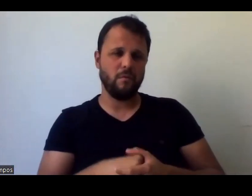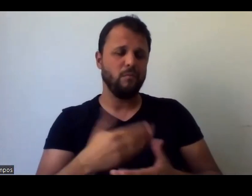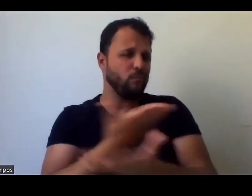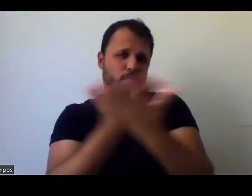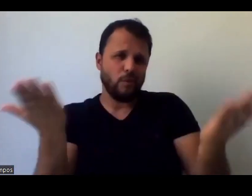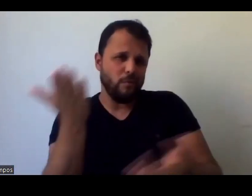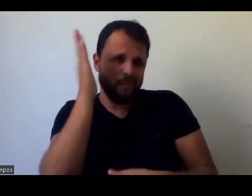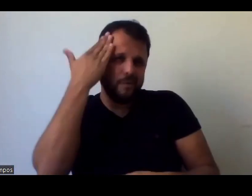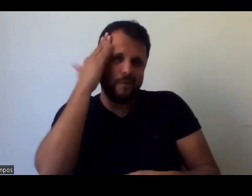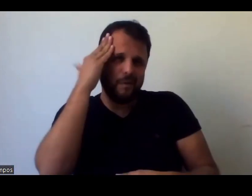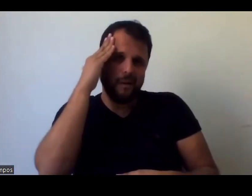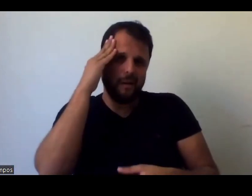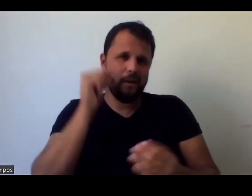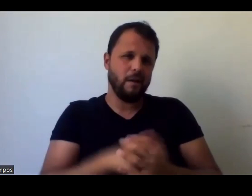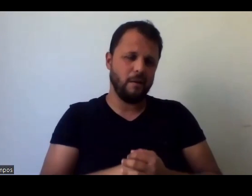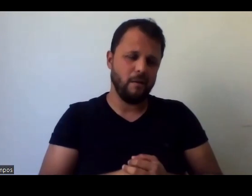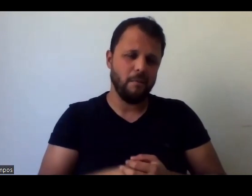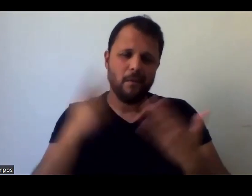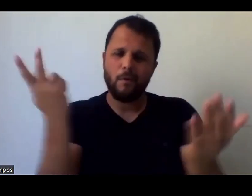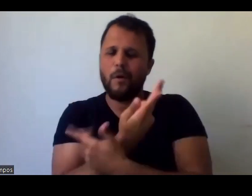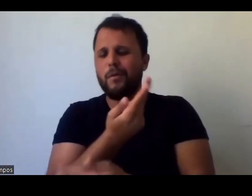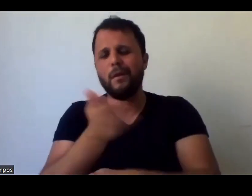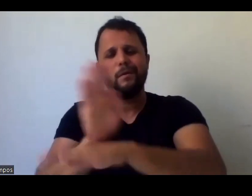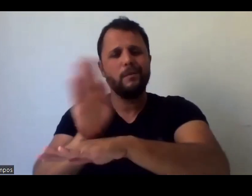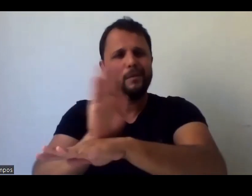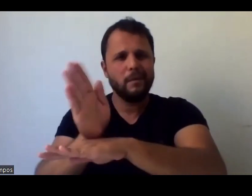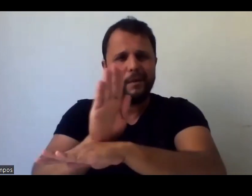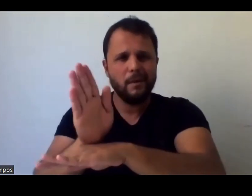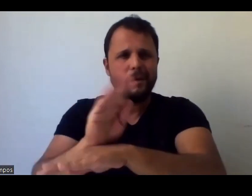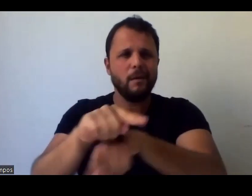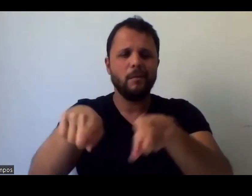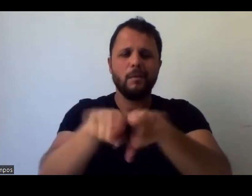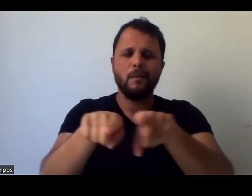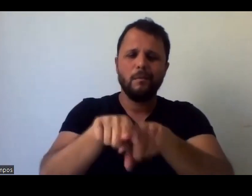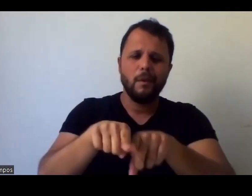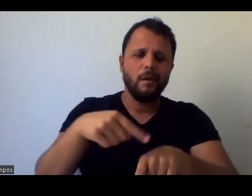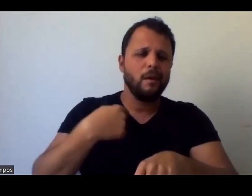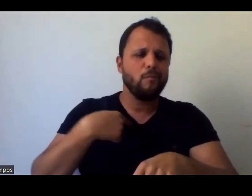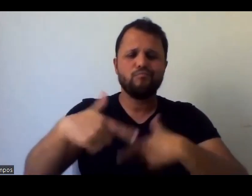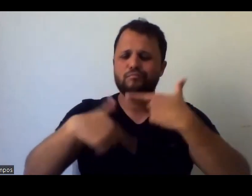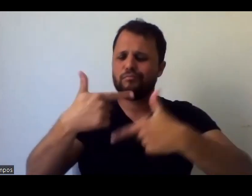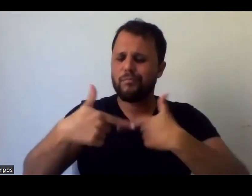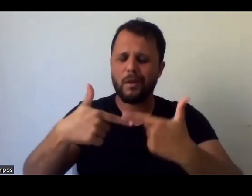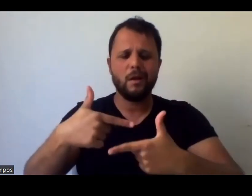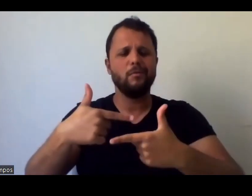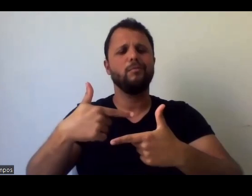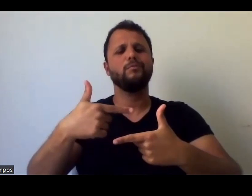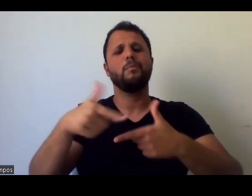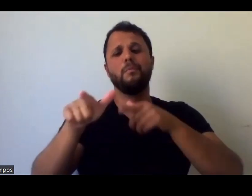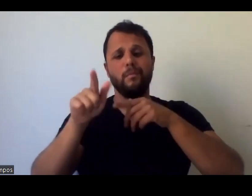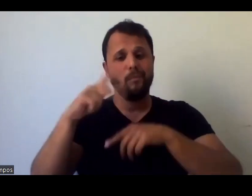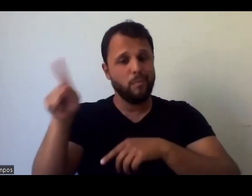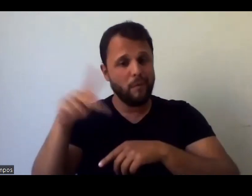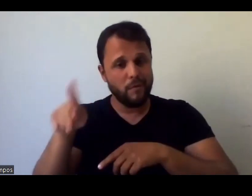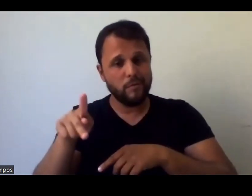E isso acontece na área do cinema, os cineclubes, eu sou da área do cinema, sou professora de cinema. Então, o que eu posso